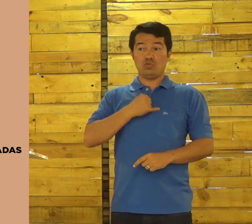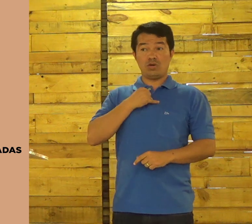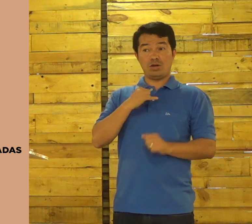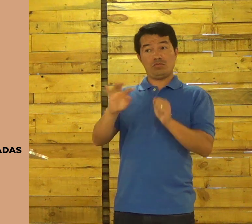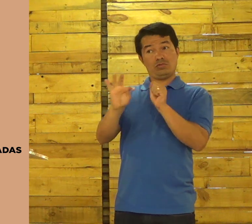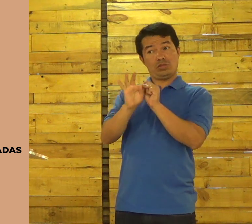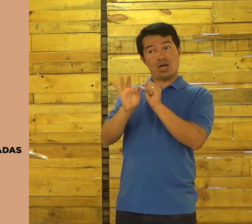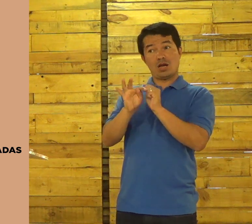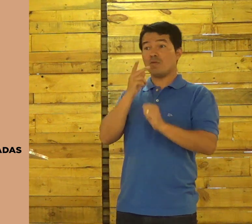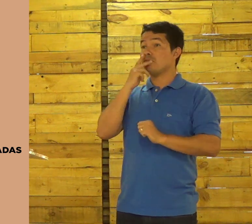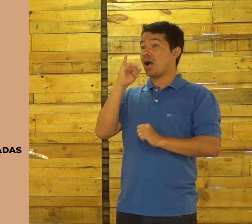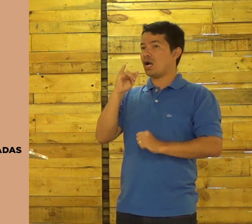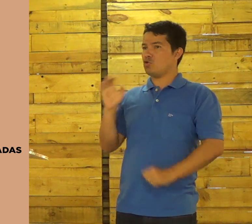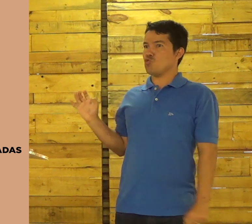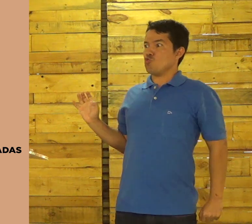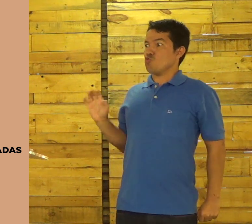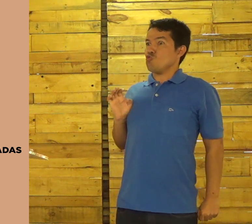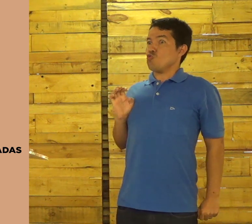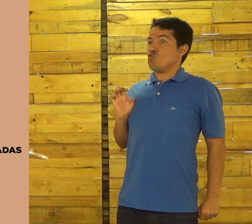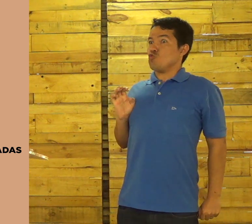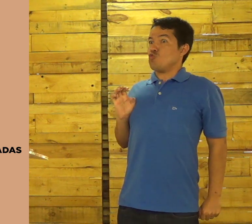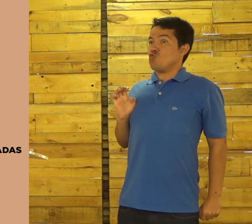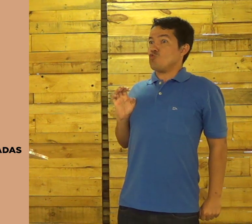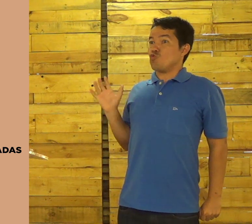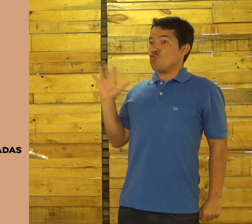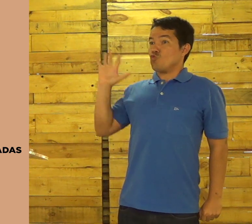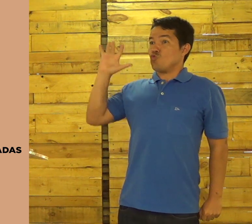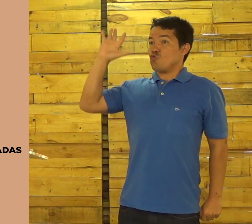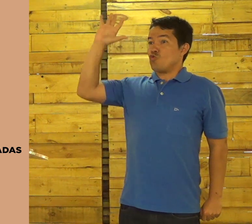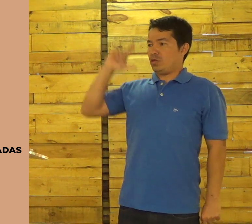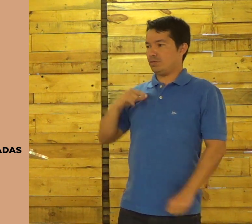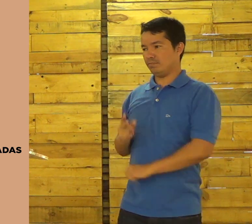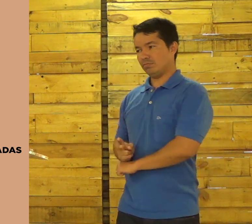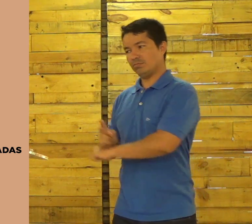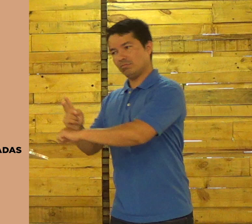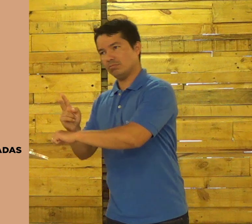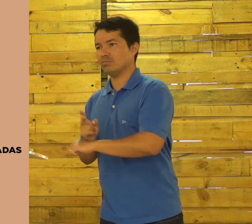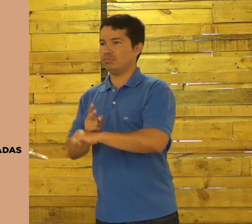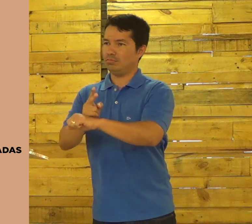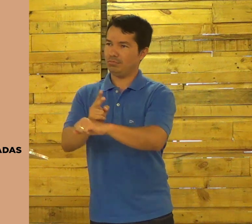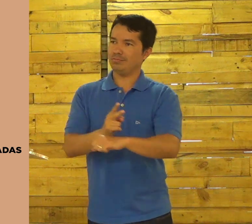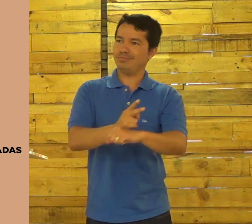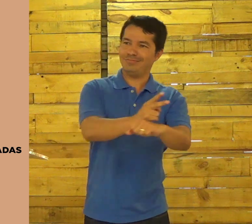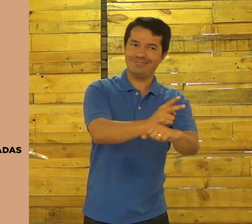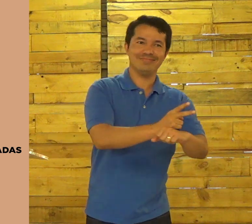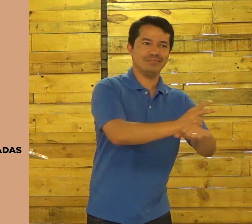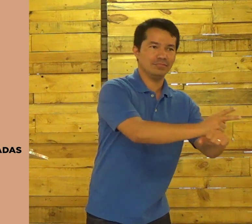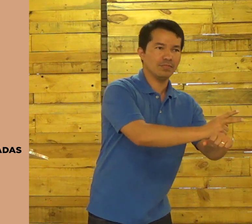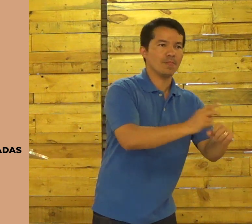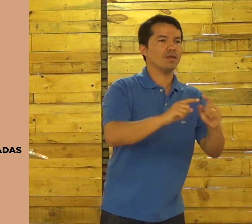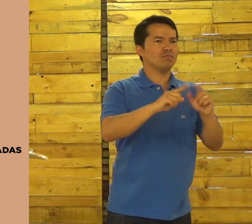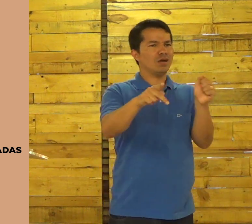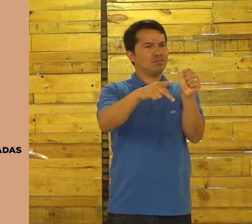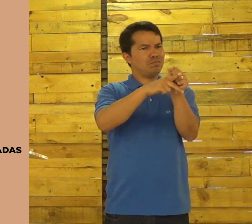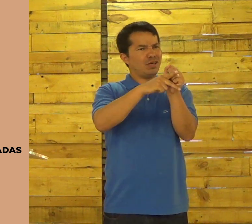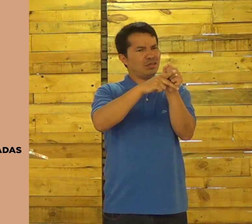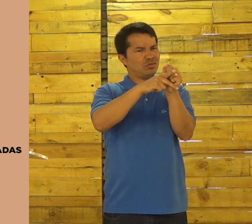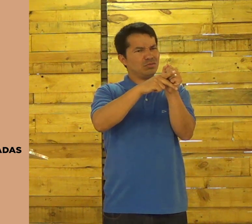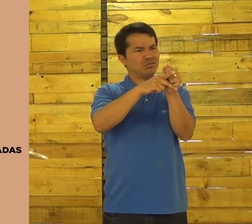terem pego o barco e pensavam. E Tiago e André, com seu pai, iam cada vez que cresceram mais. Porque